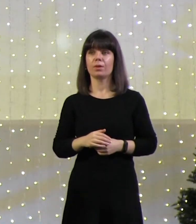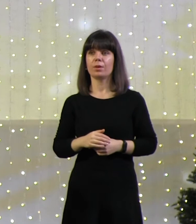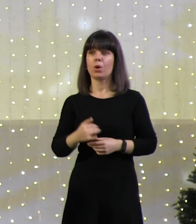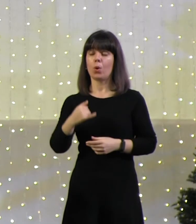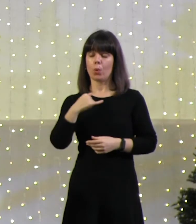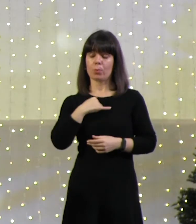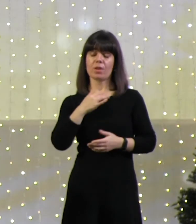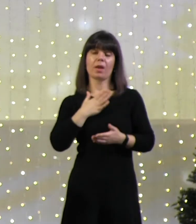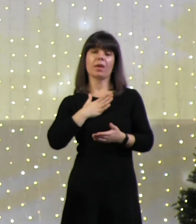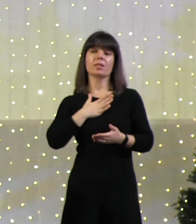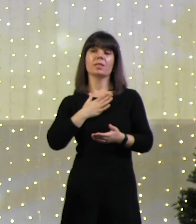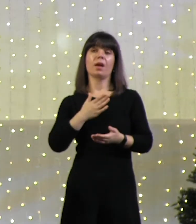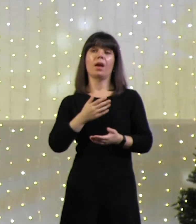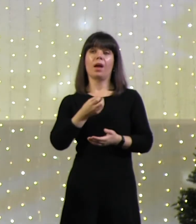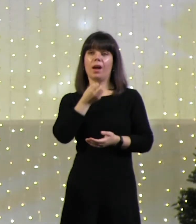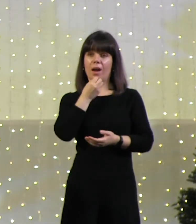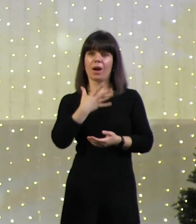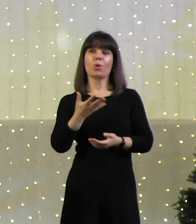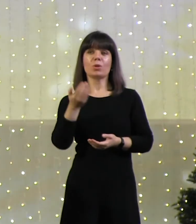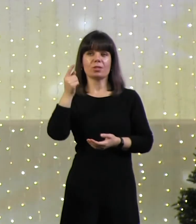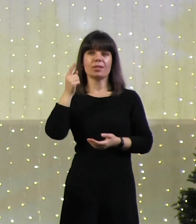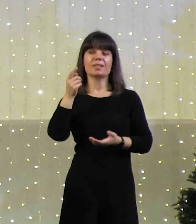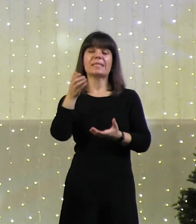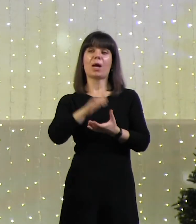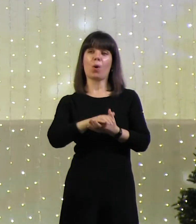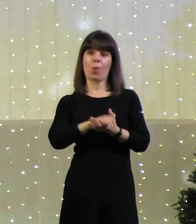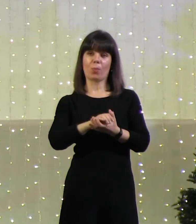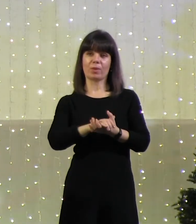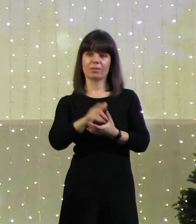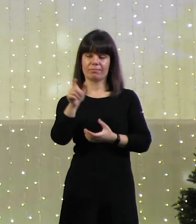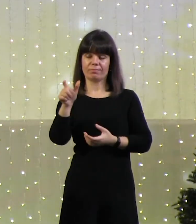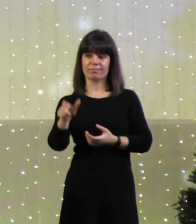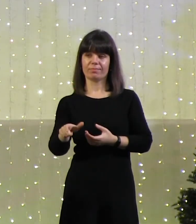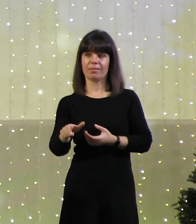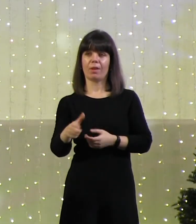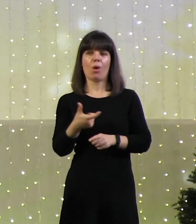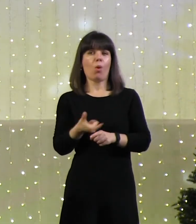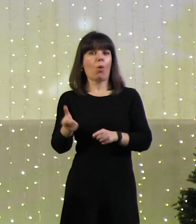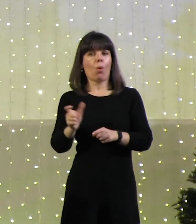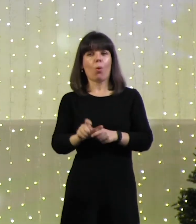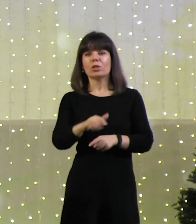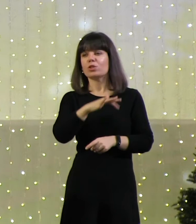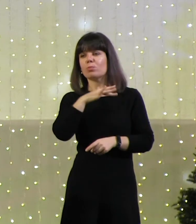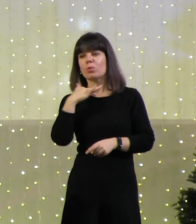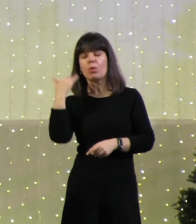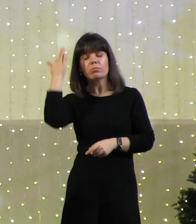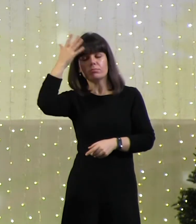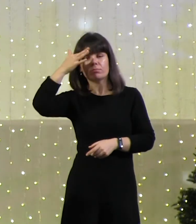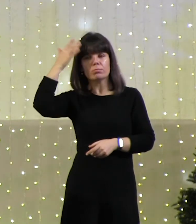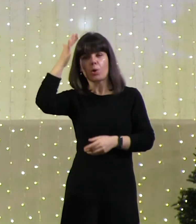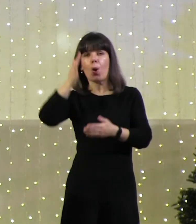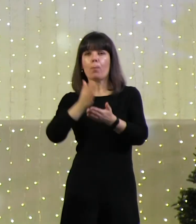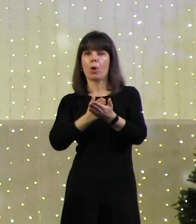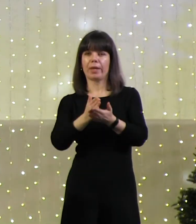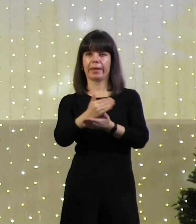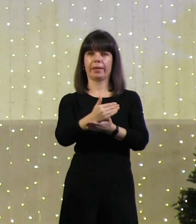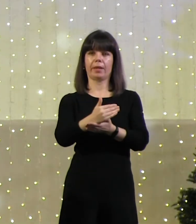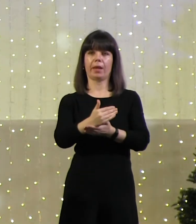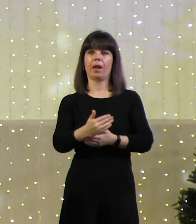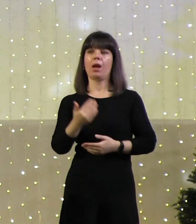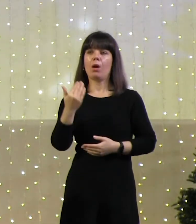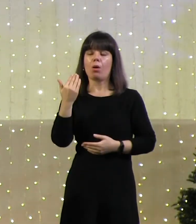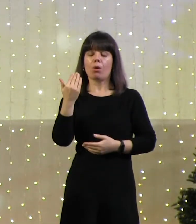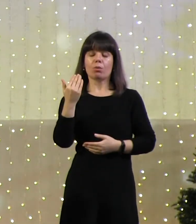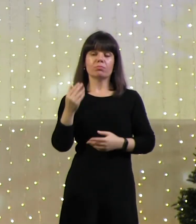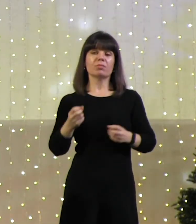очень хороший знакомый, не буду называть его имя, даже намекать, он очень много думает о политике, он специалист в политике, он там